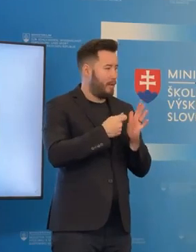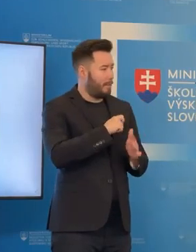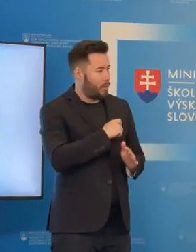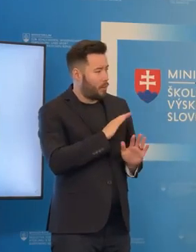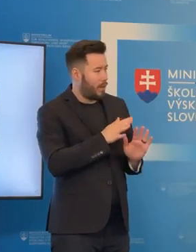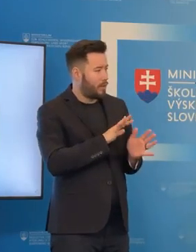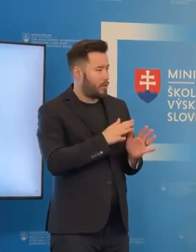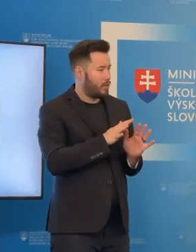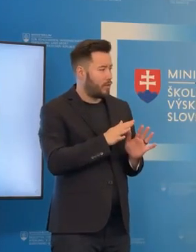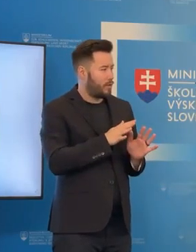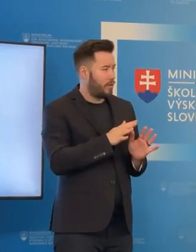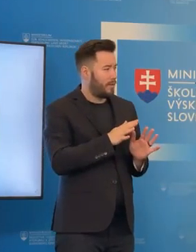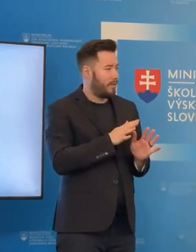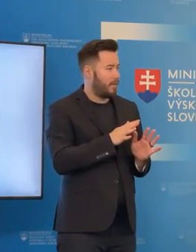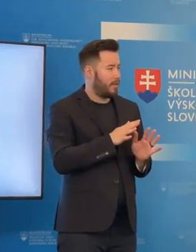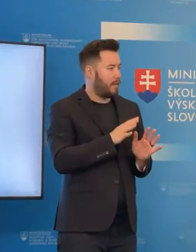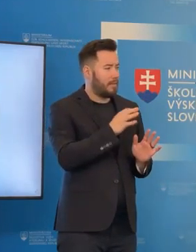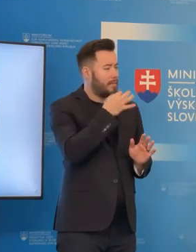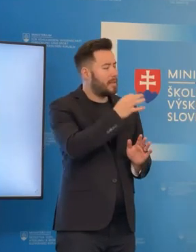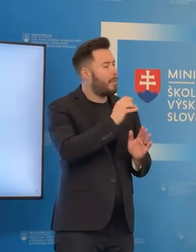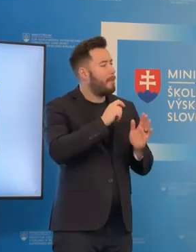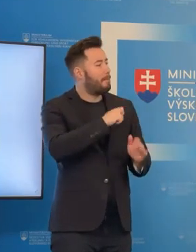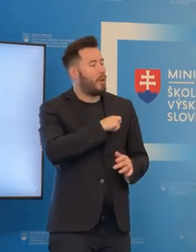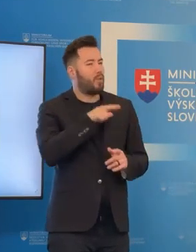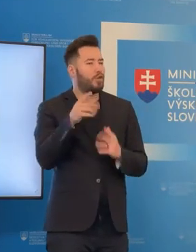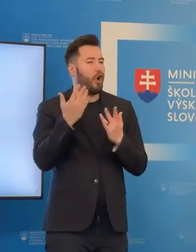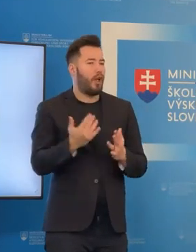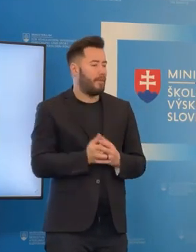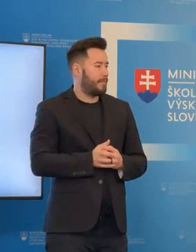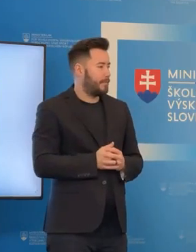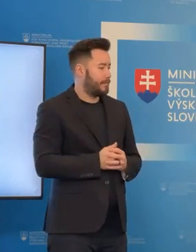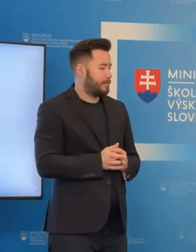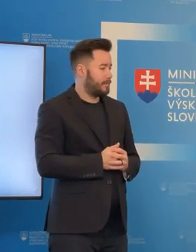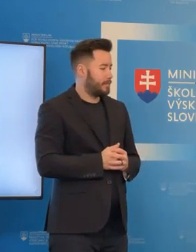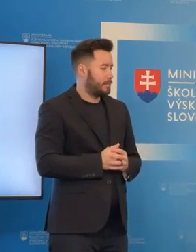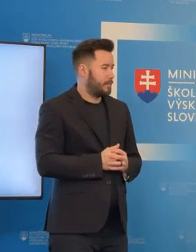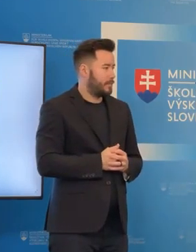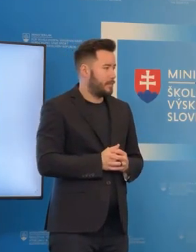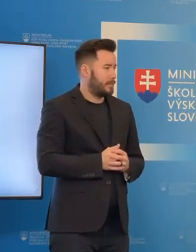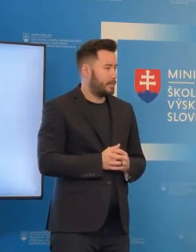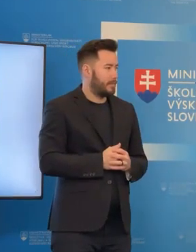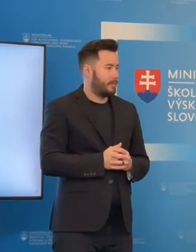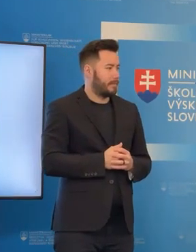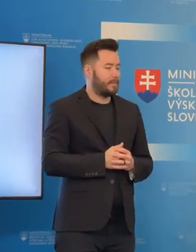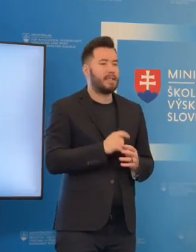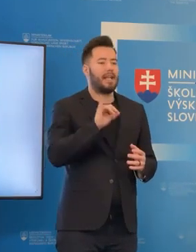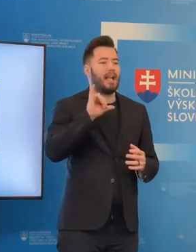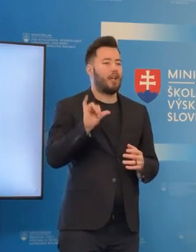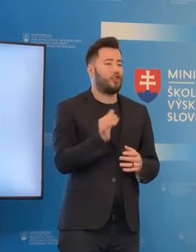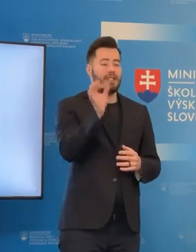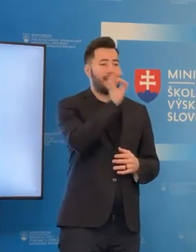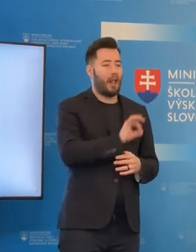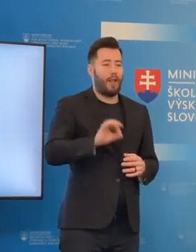alebo ako to je s maturantami? Maturantov, ak mi dovolíte, ešte nebudeme prezentovať to číslo.